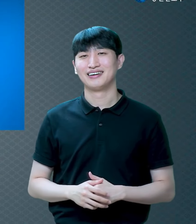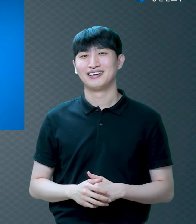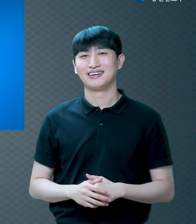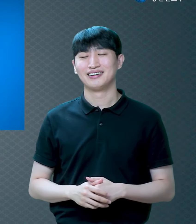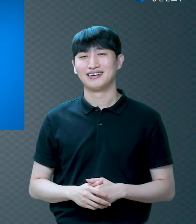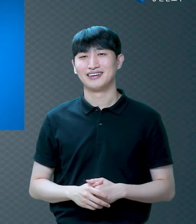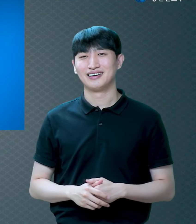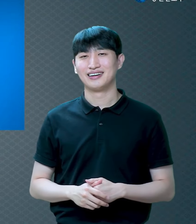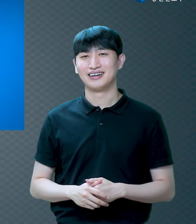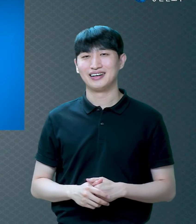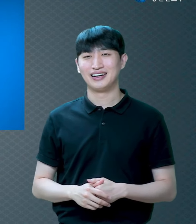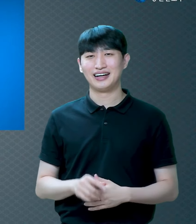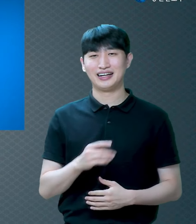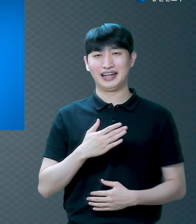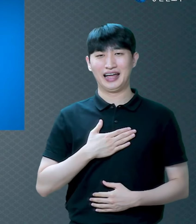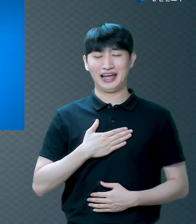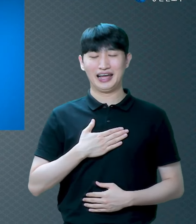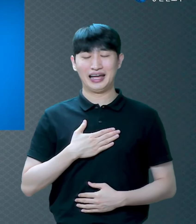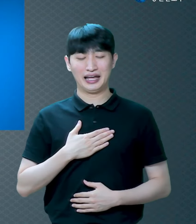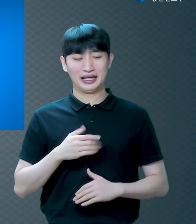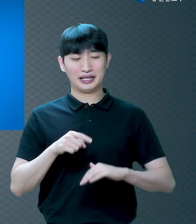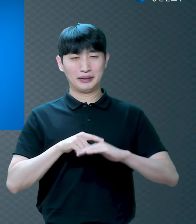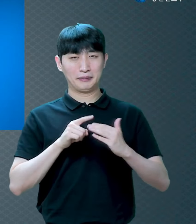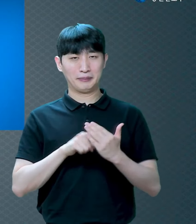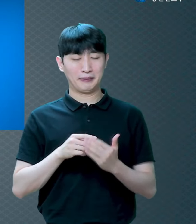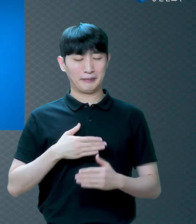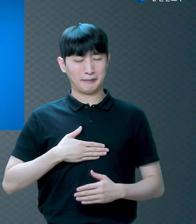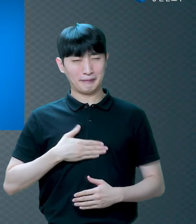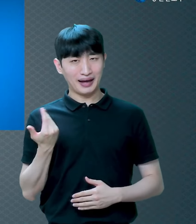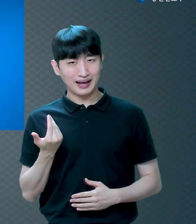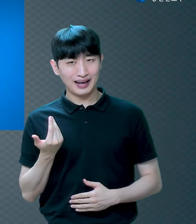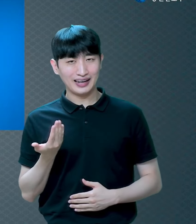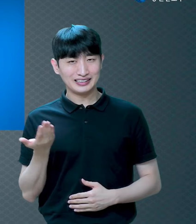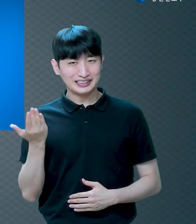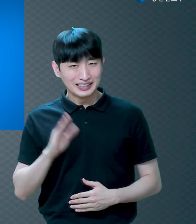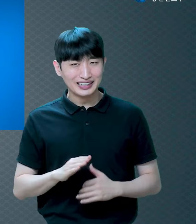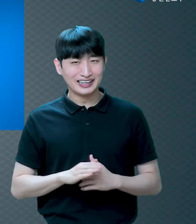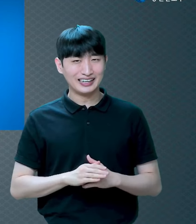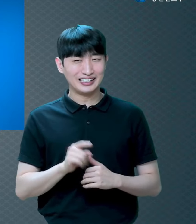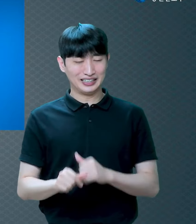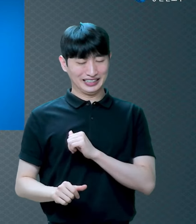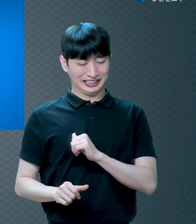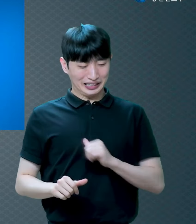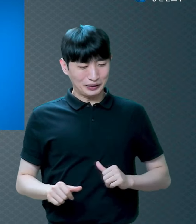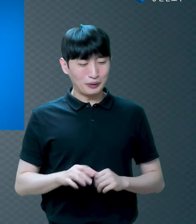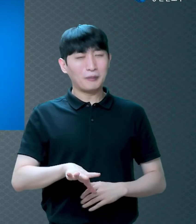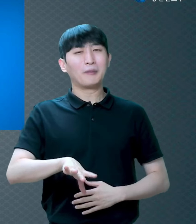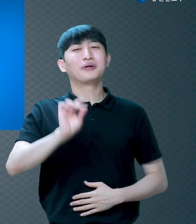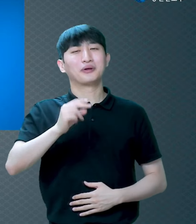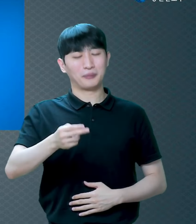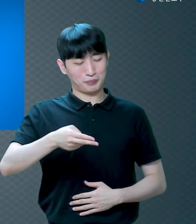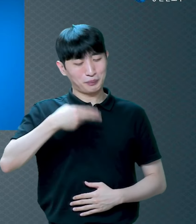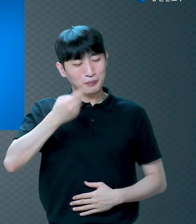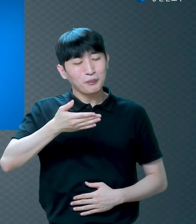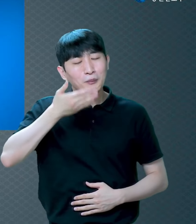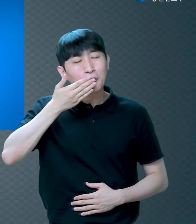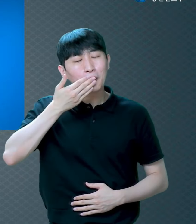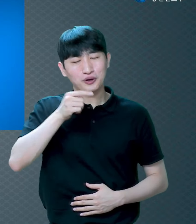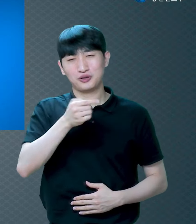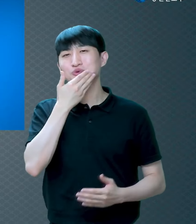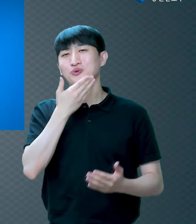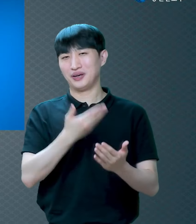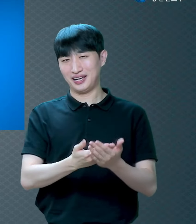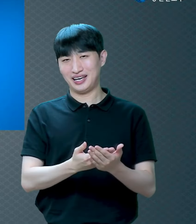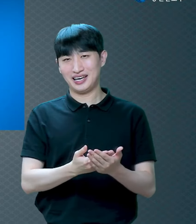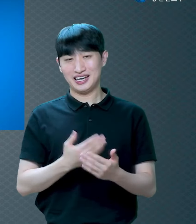빈정 상해도 먹고 상하자 빈정